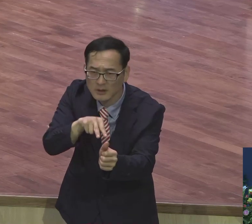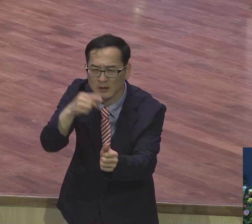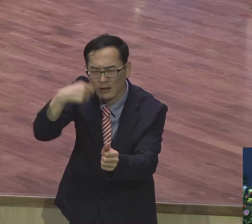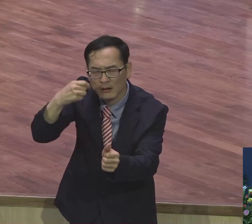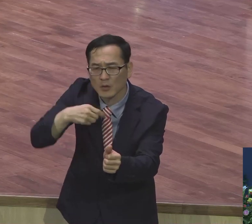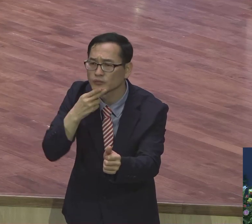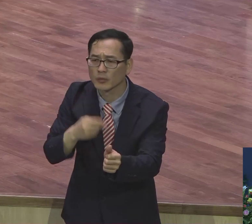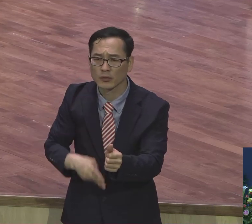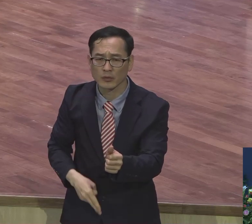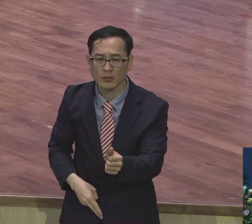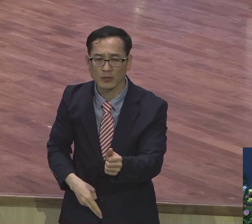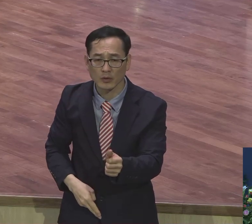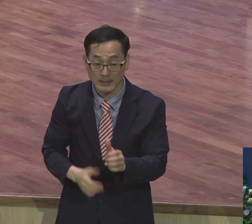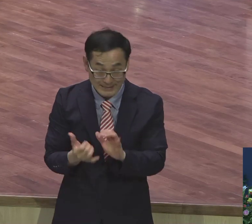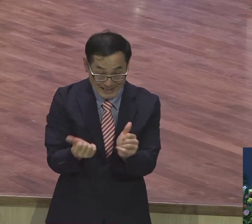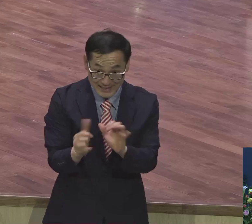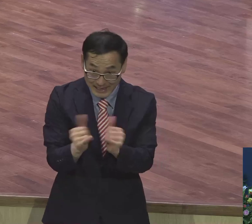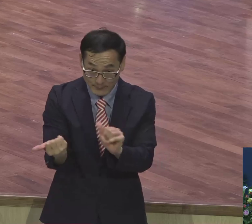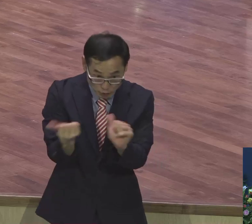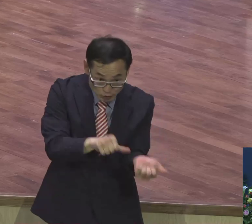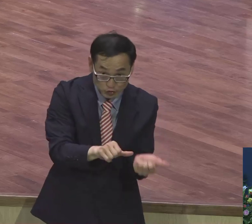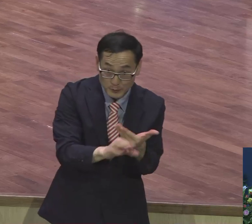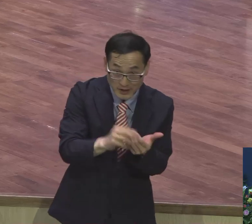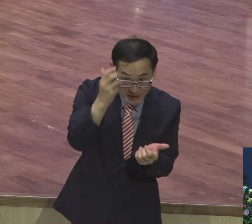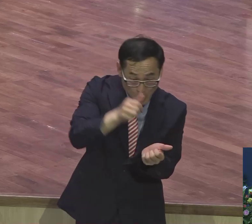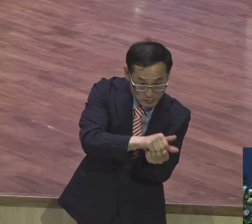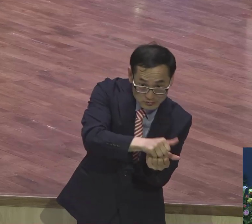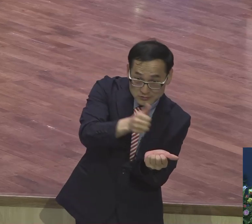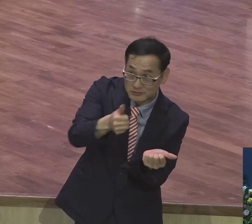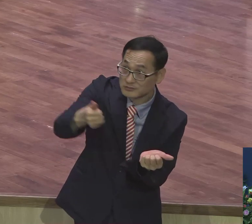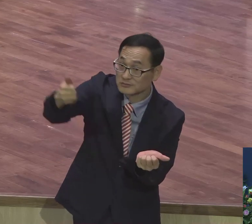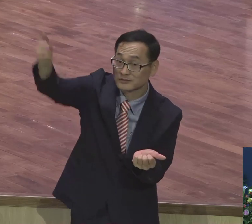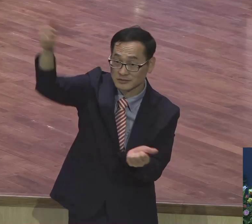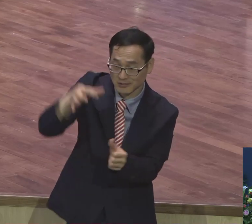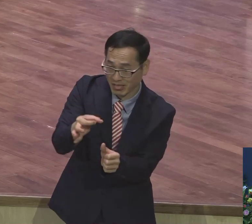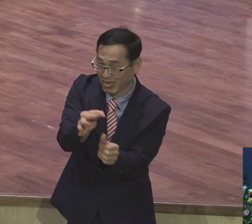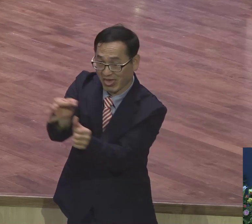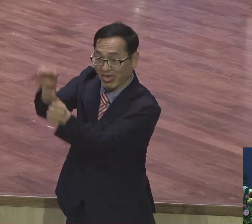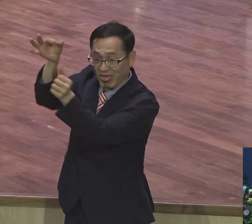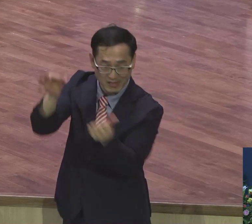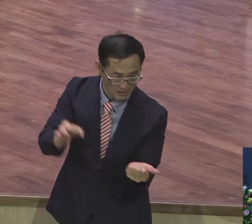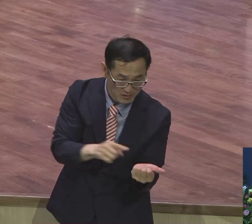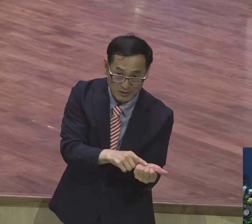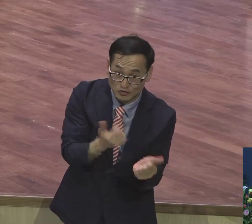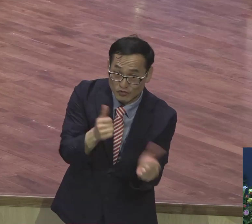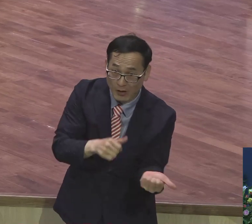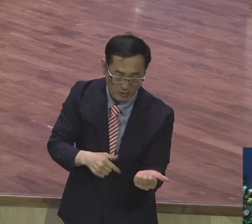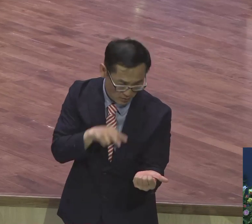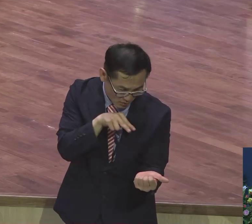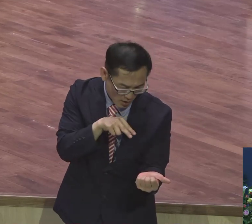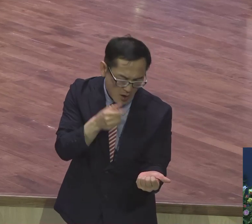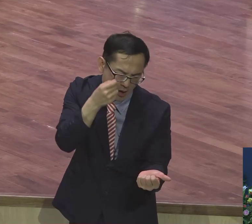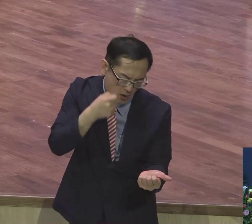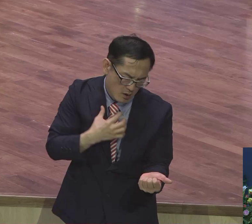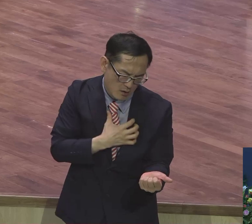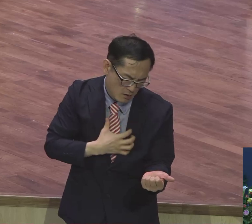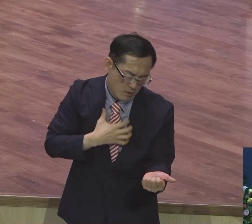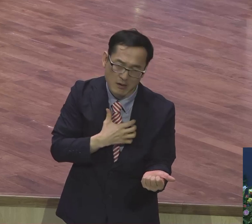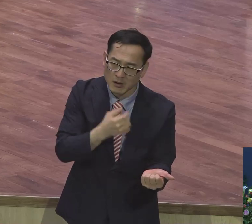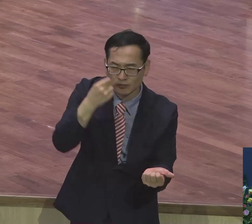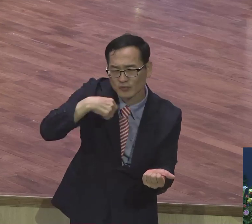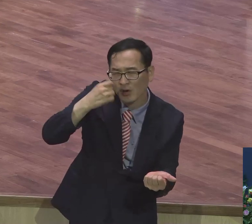죽으면 영혼이 떠나보니 육체이자 육체만 남았잖아요. 시신 앞에 울잖아요. 막 울잖아요.